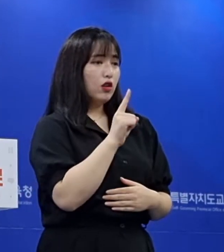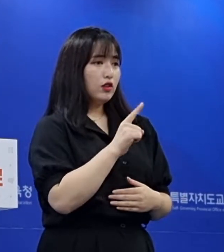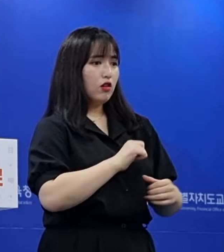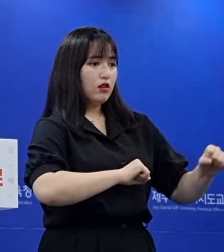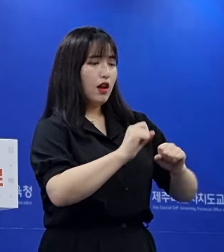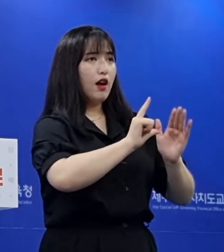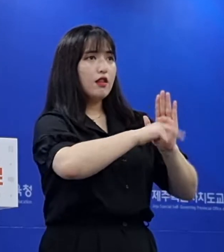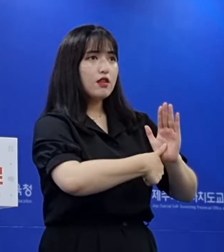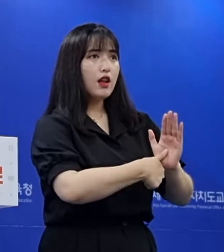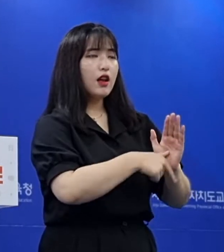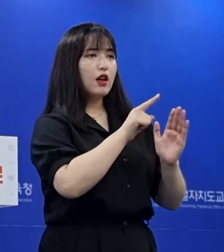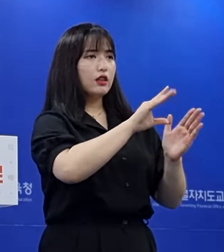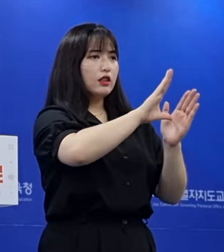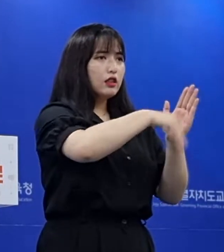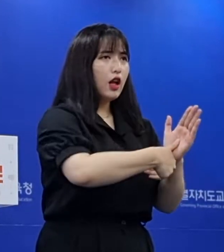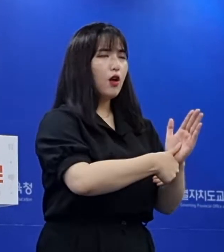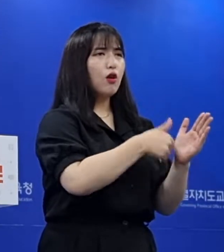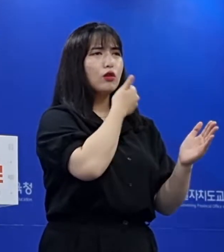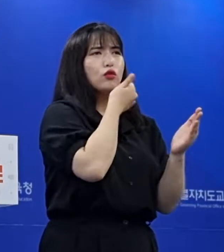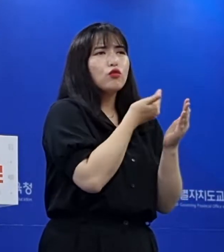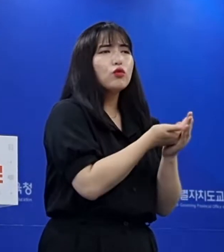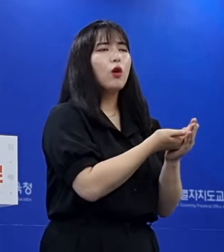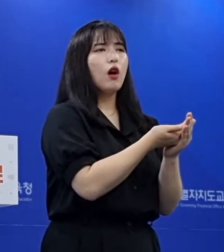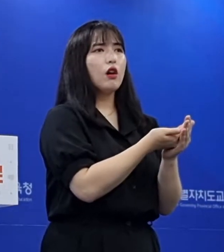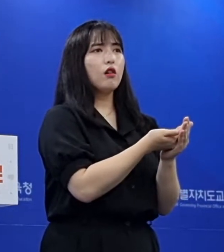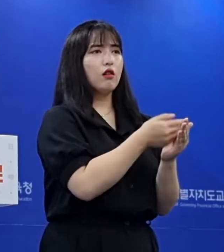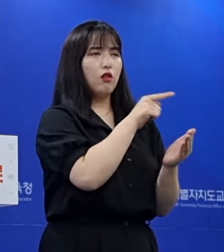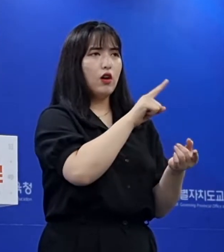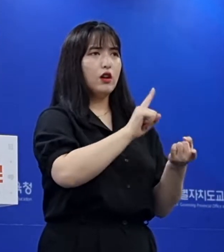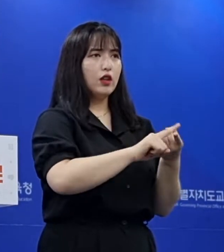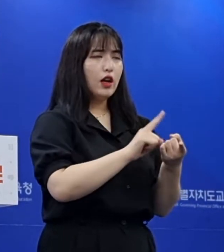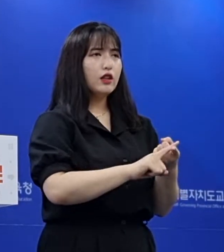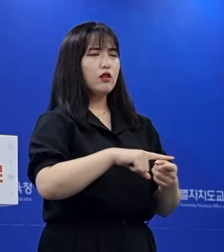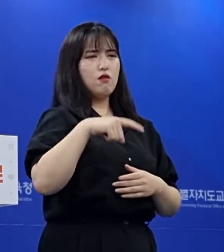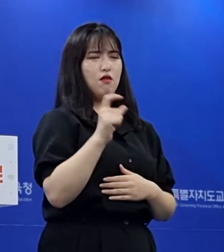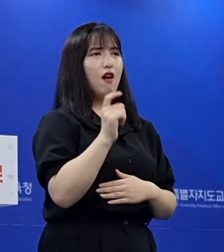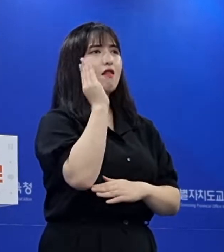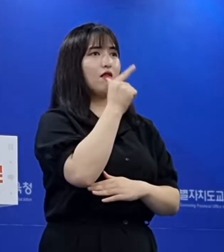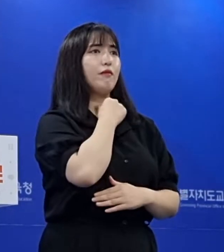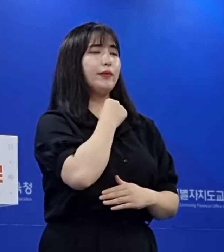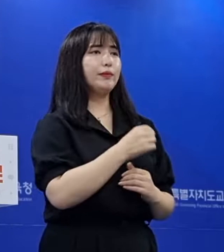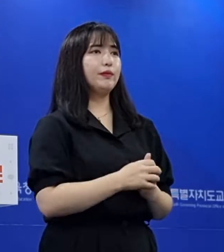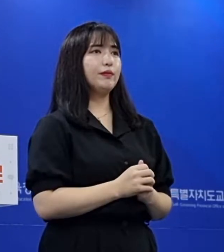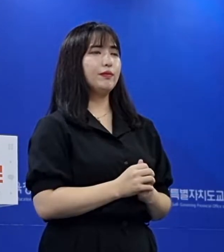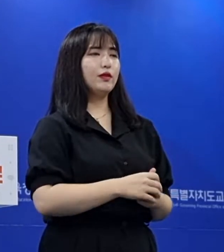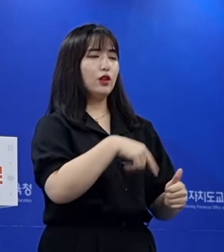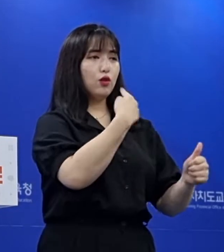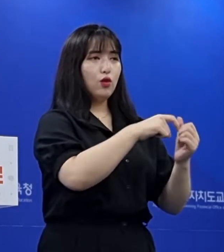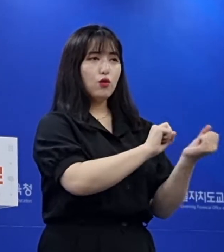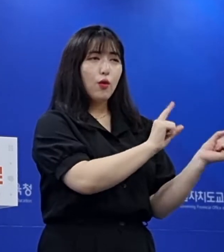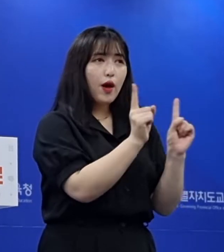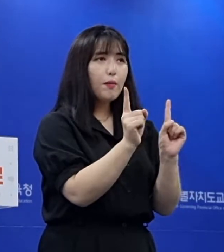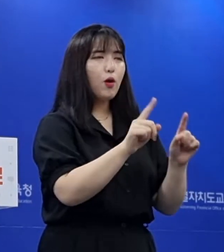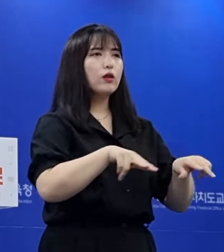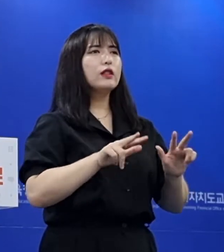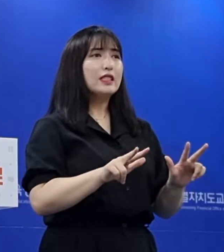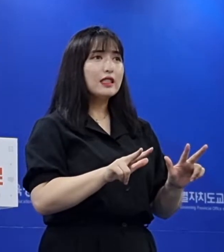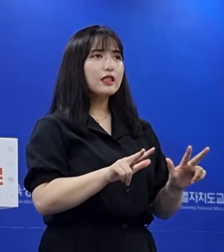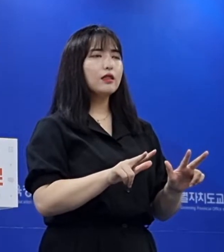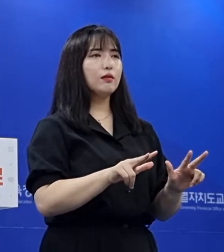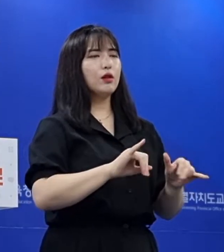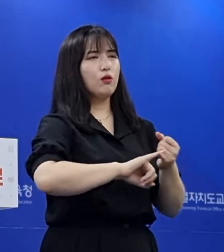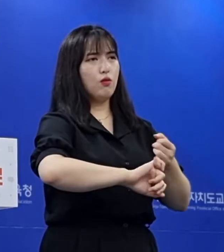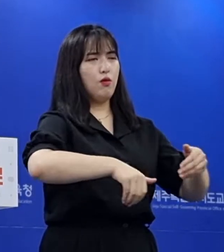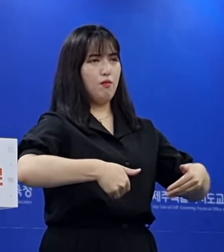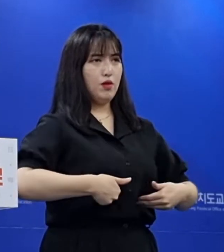데 있어 시기 타이밍의 중요성은 아무리 강조해도 지나치지 않습니다. 교육 회복 바로 지금이 아니면